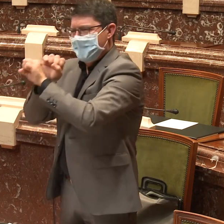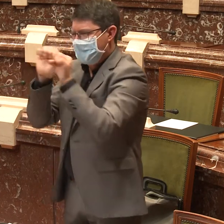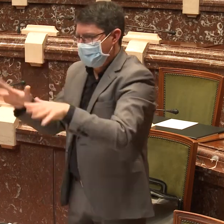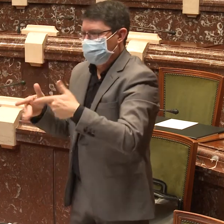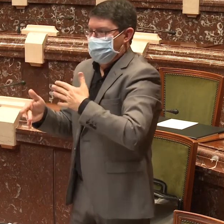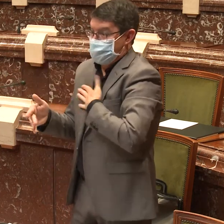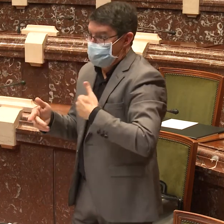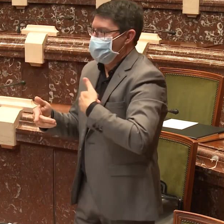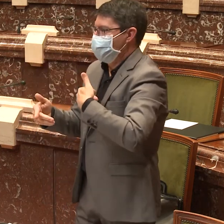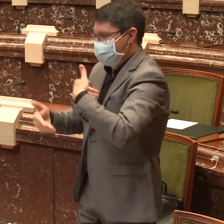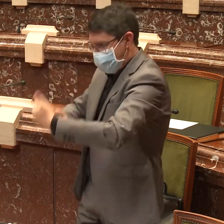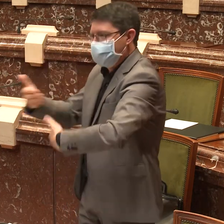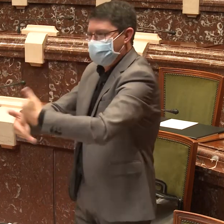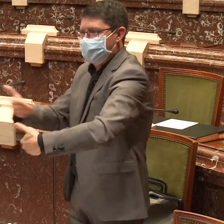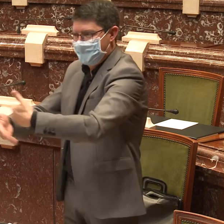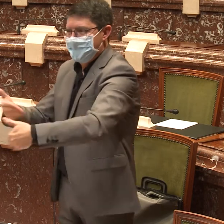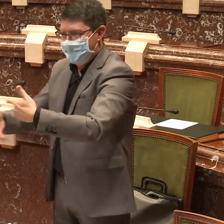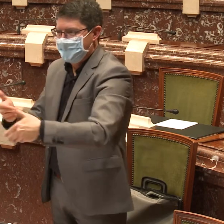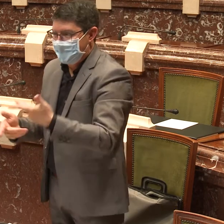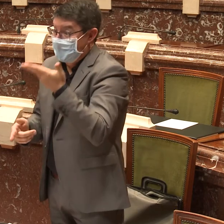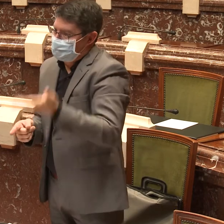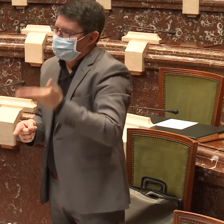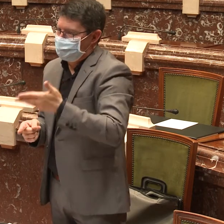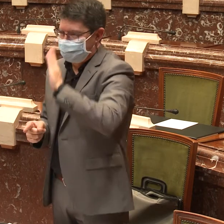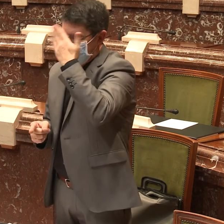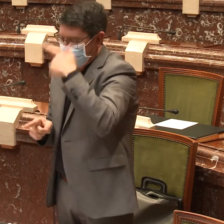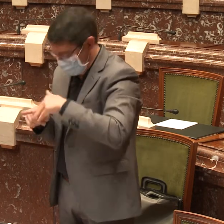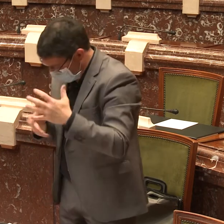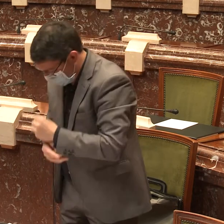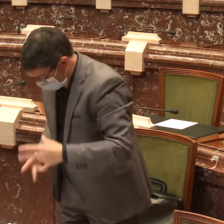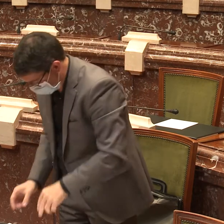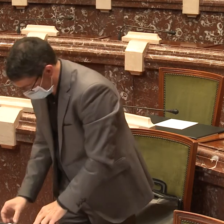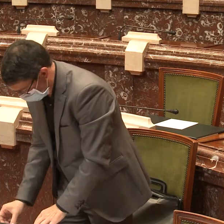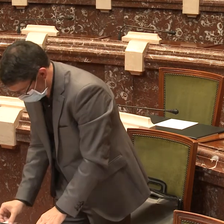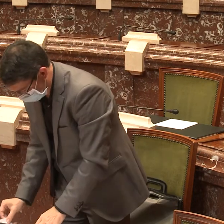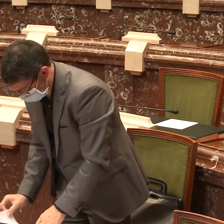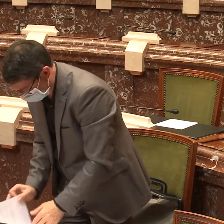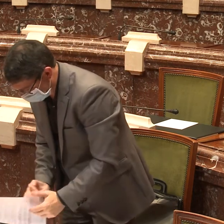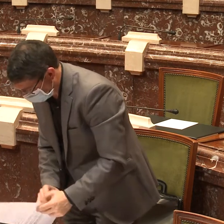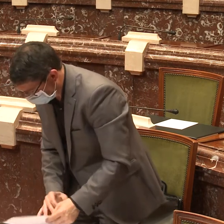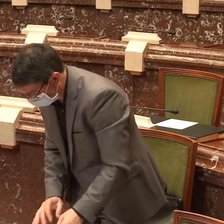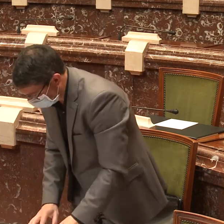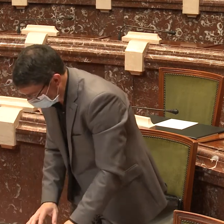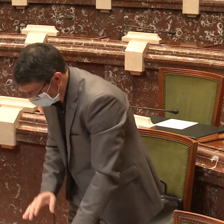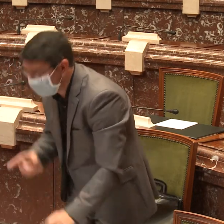Ya que todo eso se recoge en la ley 27 barra 2007 del